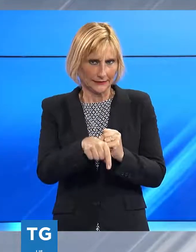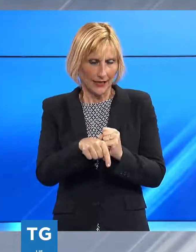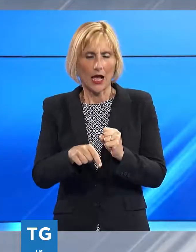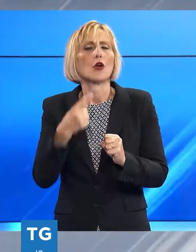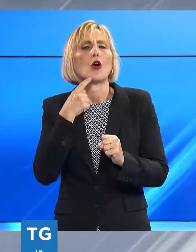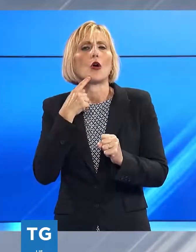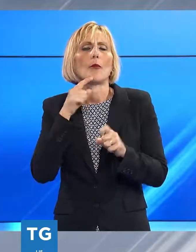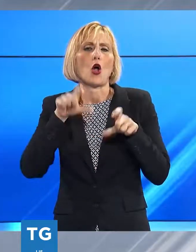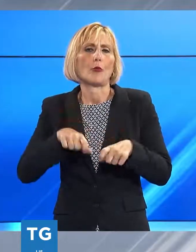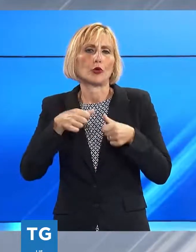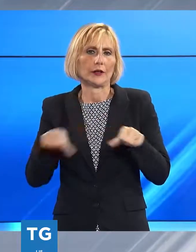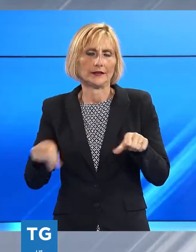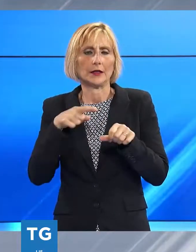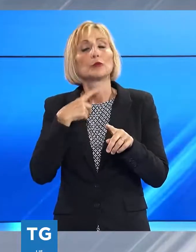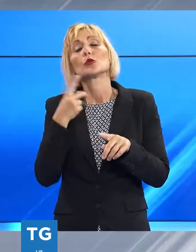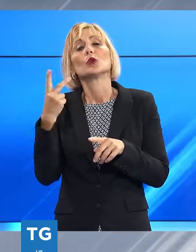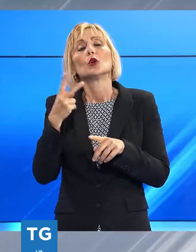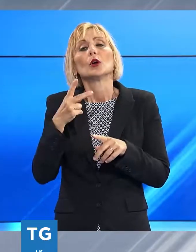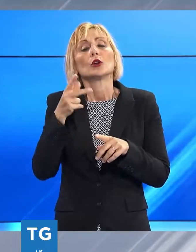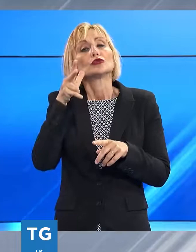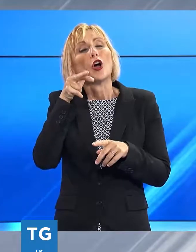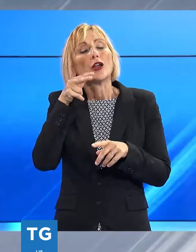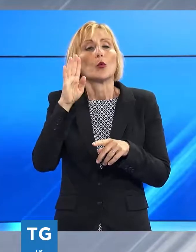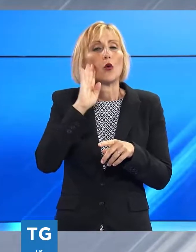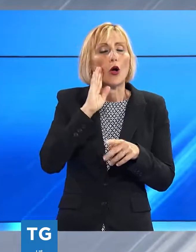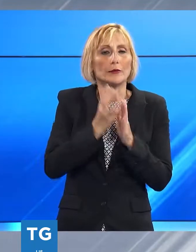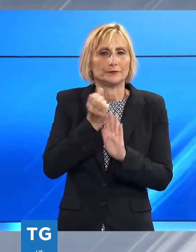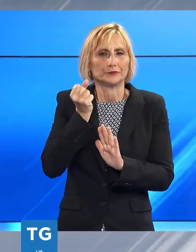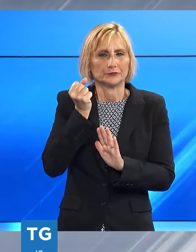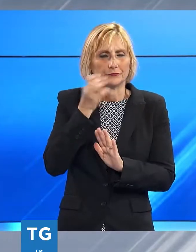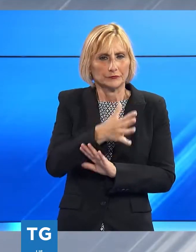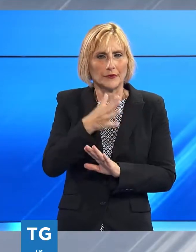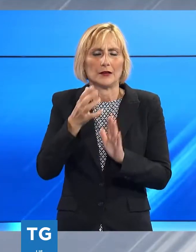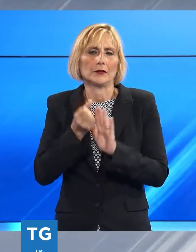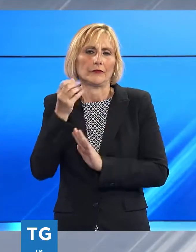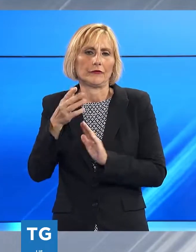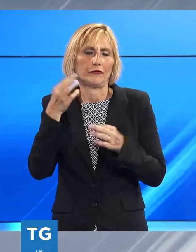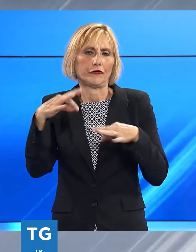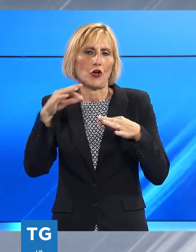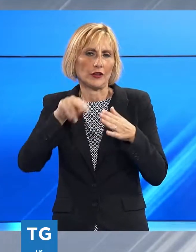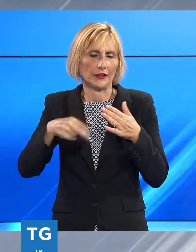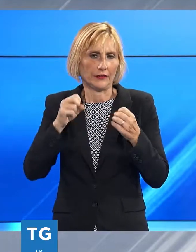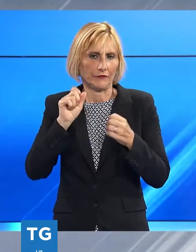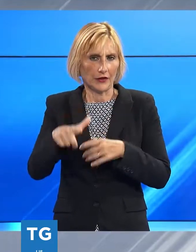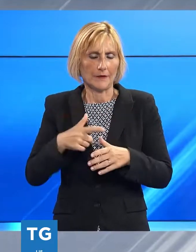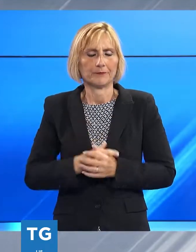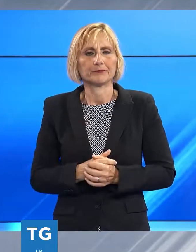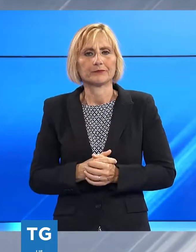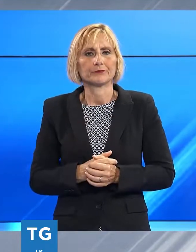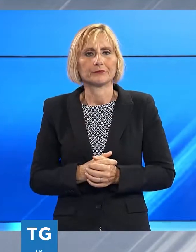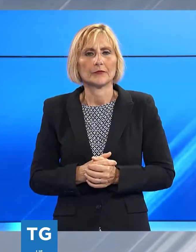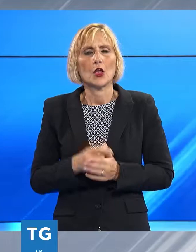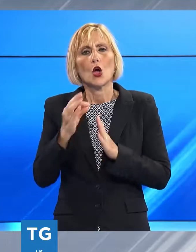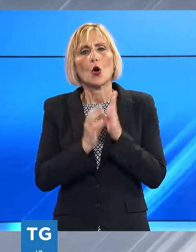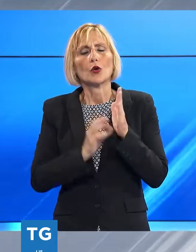loro confronti due fogli di via di un anno per la donna e di tre anni per lui. La ricetta del presidente dell'ordine dei